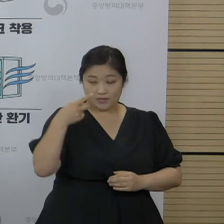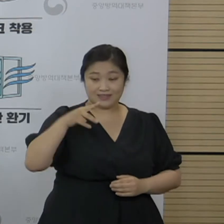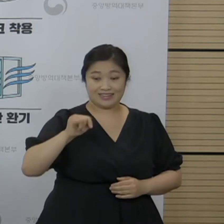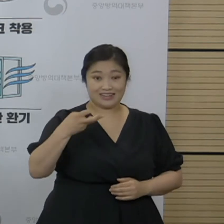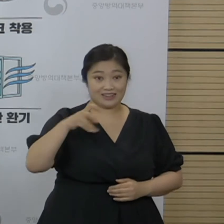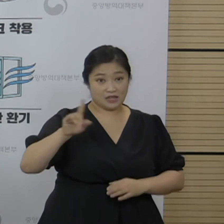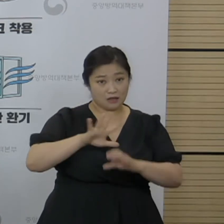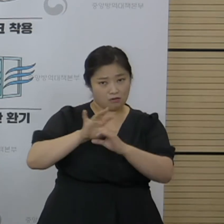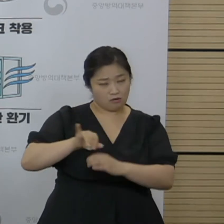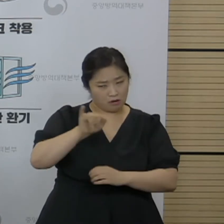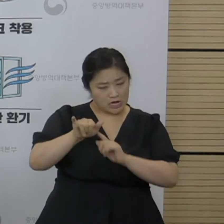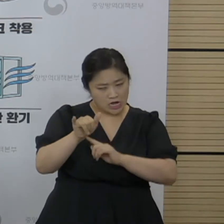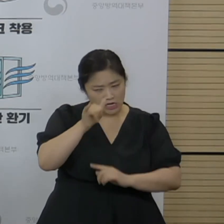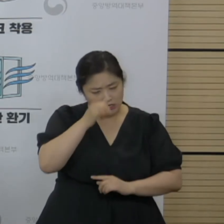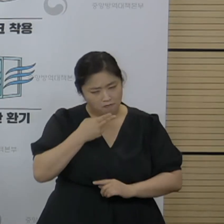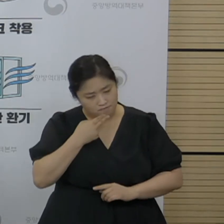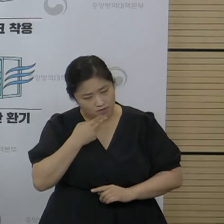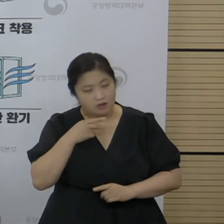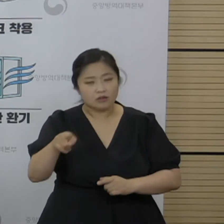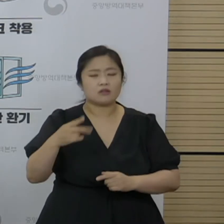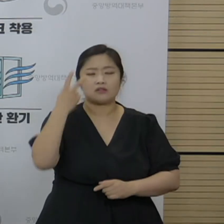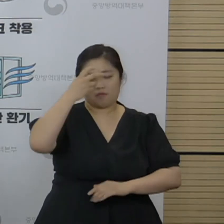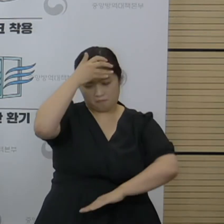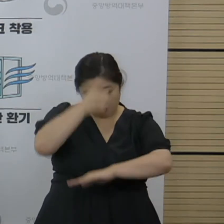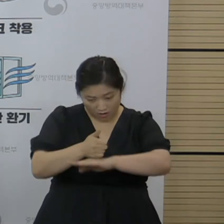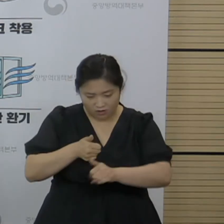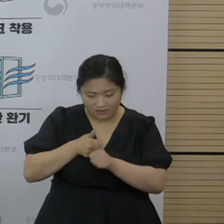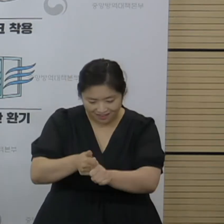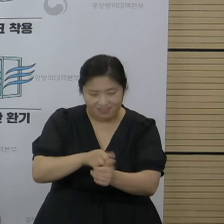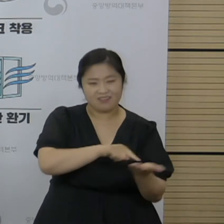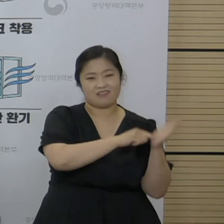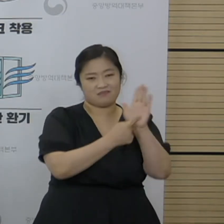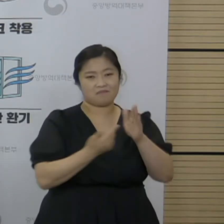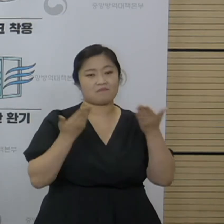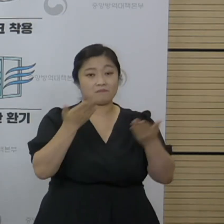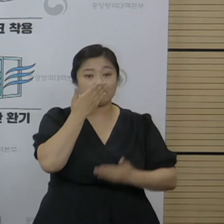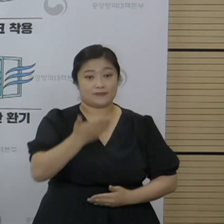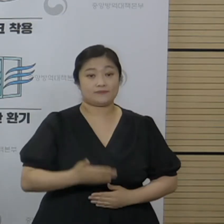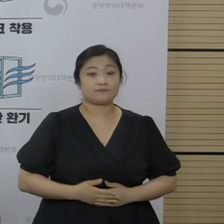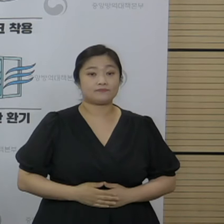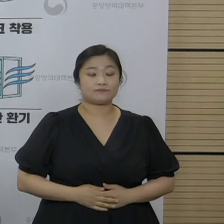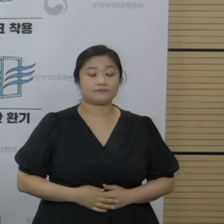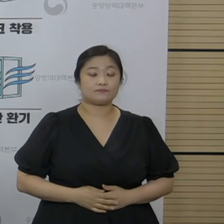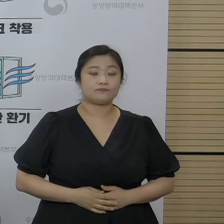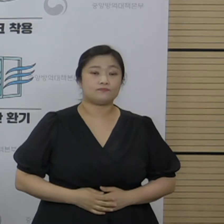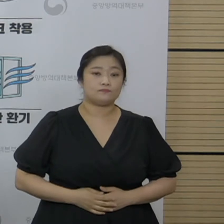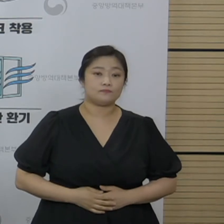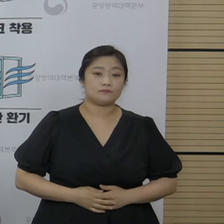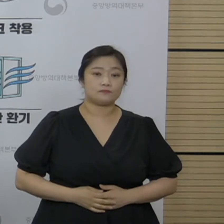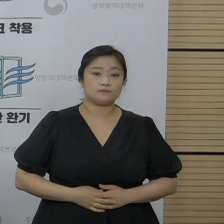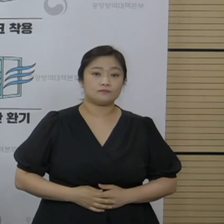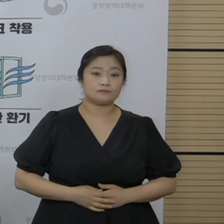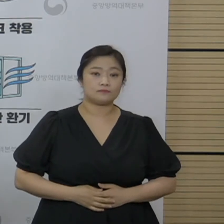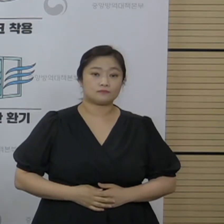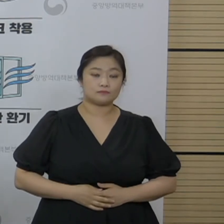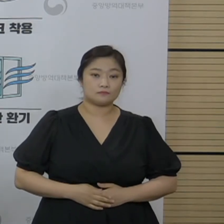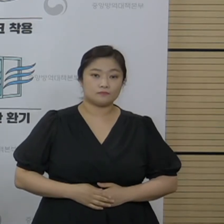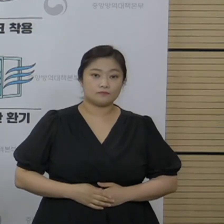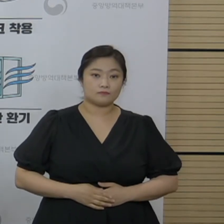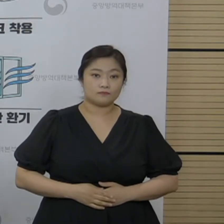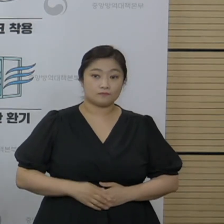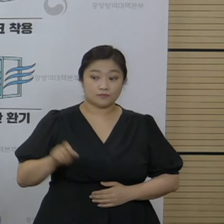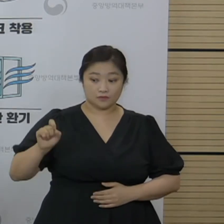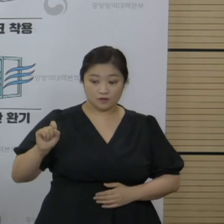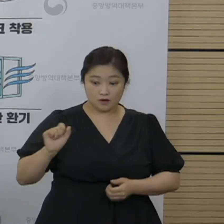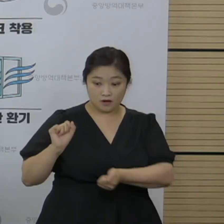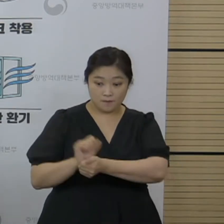여부에 대해서는 분석 결과를 보고 설명드릴 수 있을 걸로 여겨집니다. 이상입니다. 네, 역학과